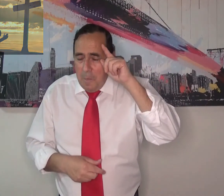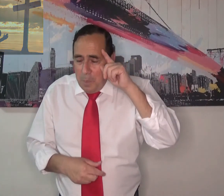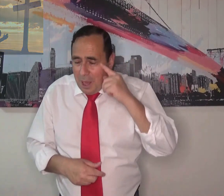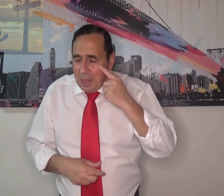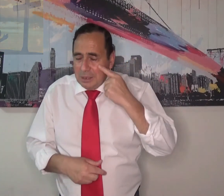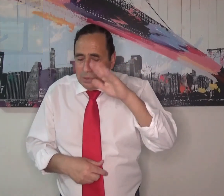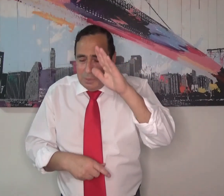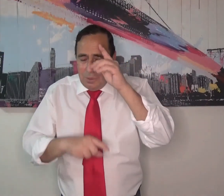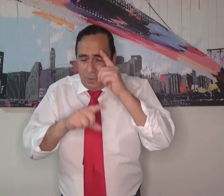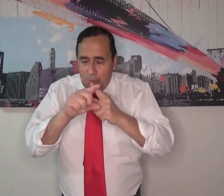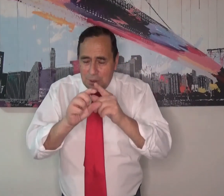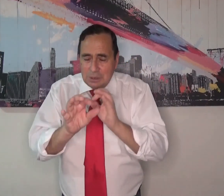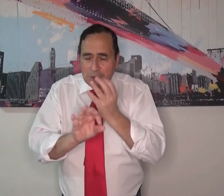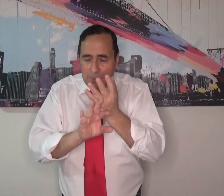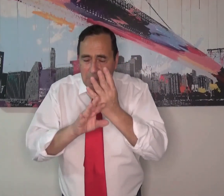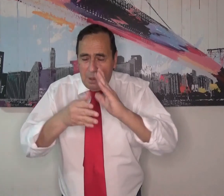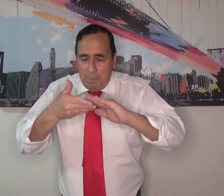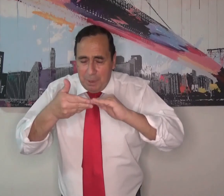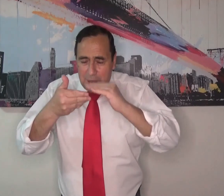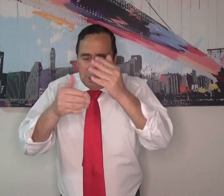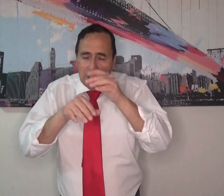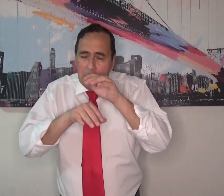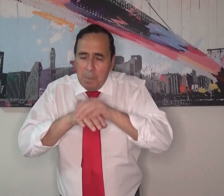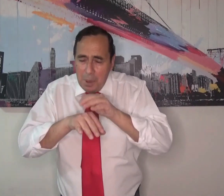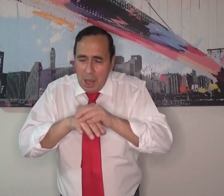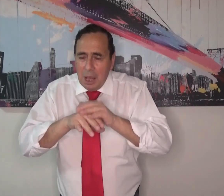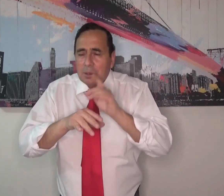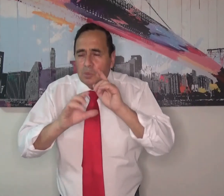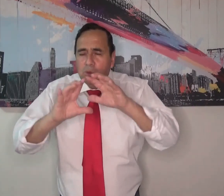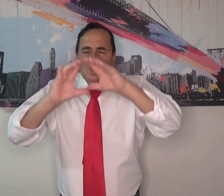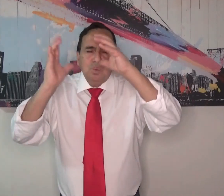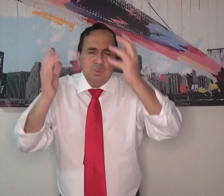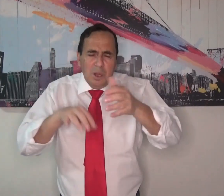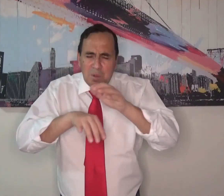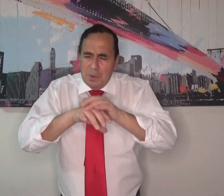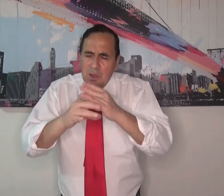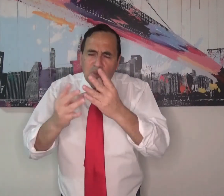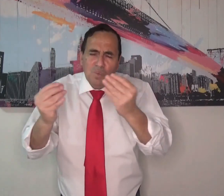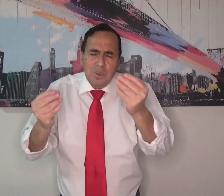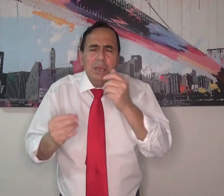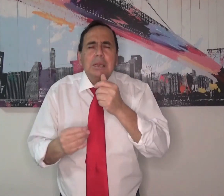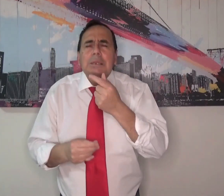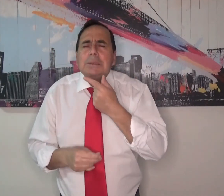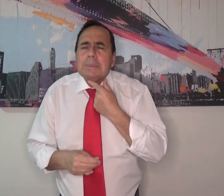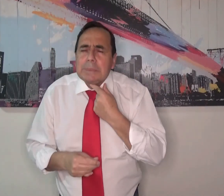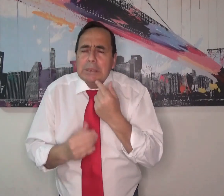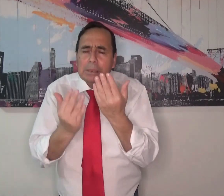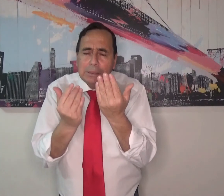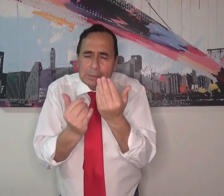momento voy a orar. Padre celestial, en tu nombre, tu nombre está en el cielo, Señor.